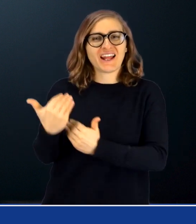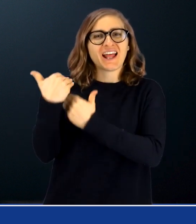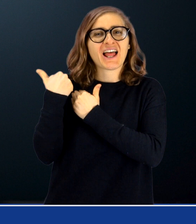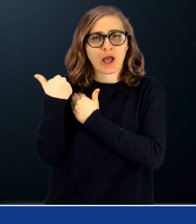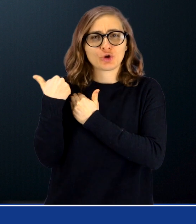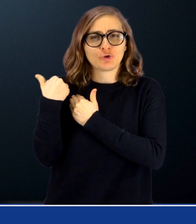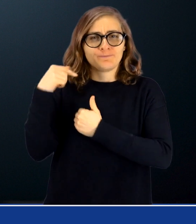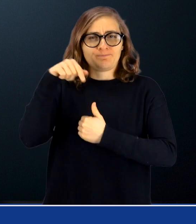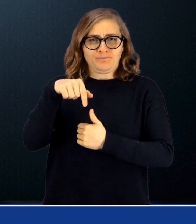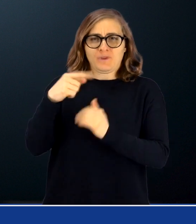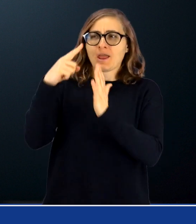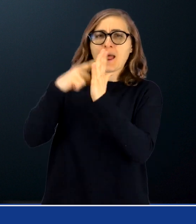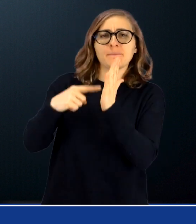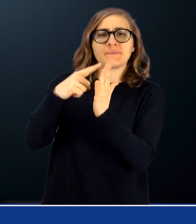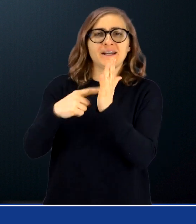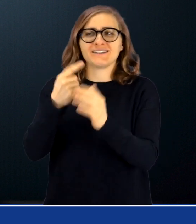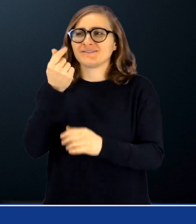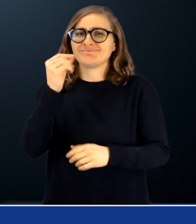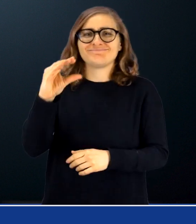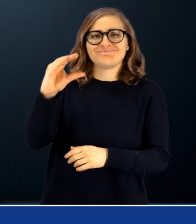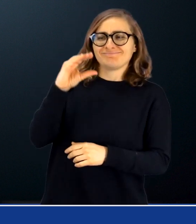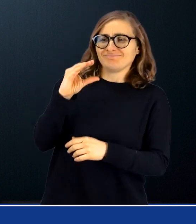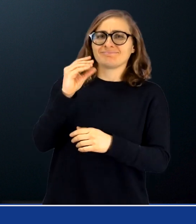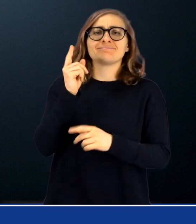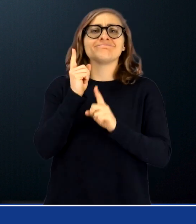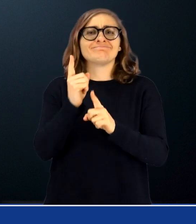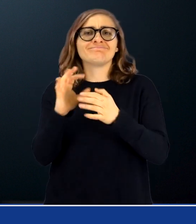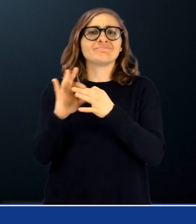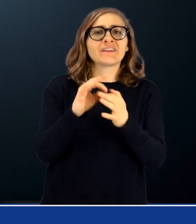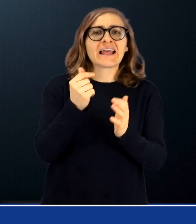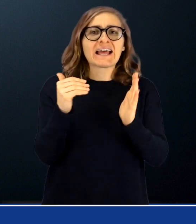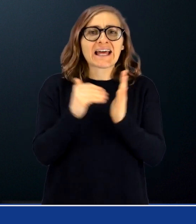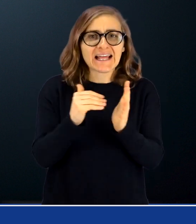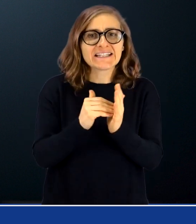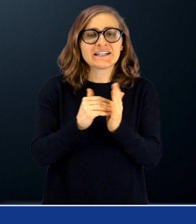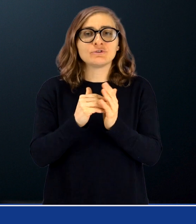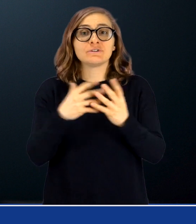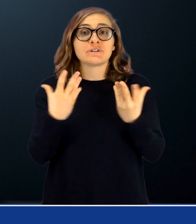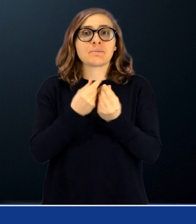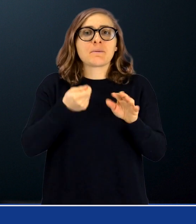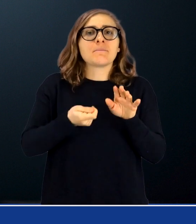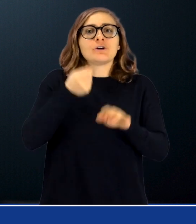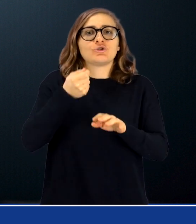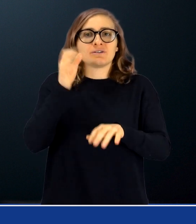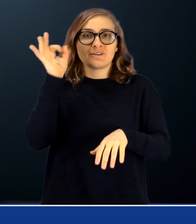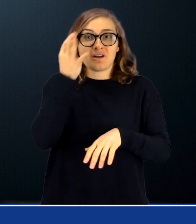carico, domanda che è stata accolta ed è in corso di validità, ossia percepiscono mensilmente l'importo